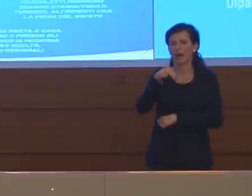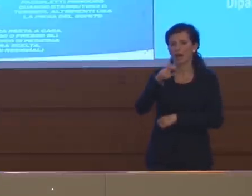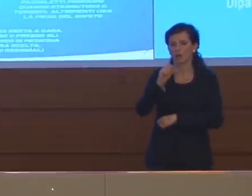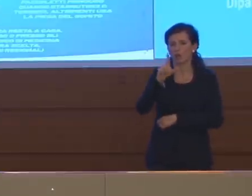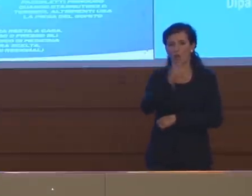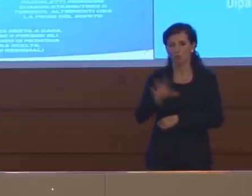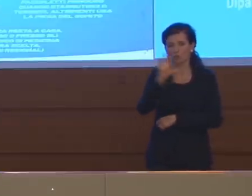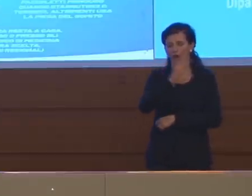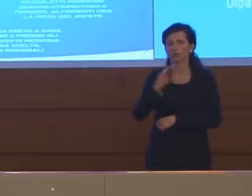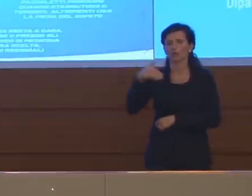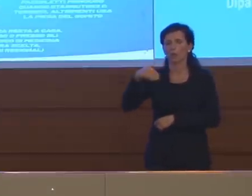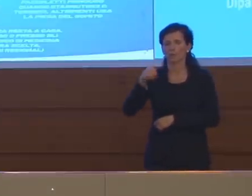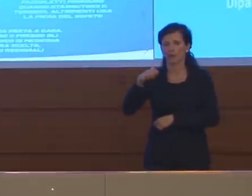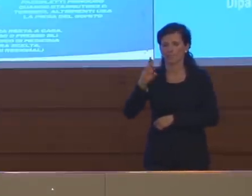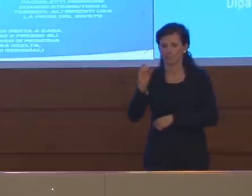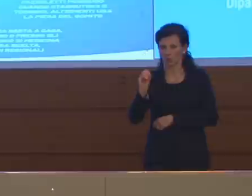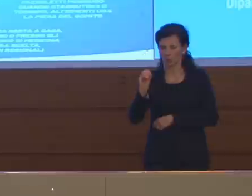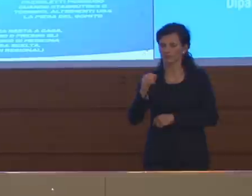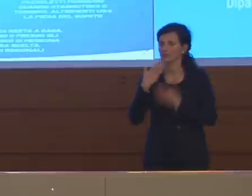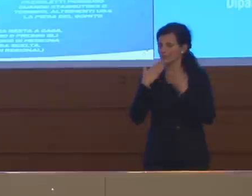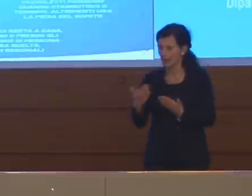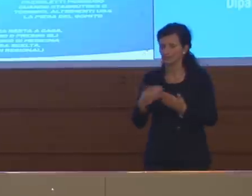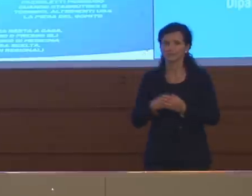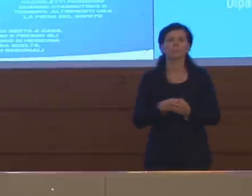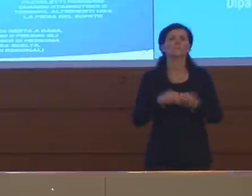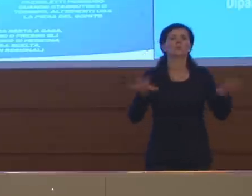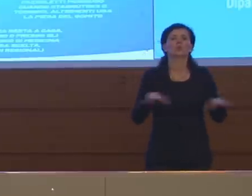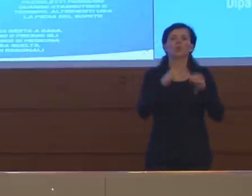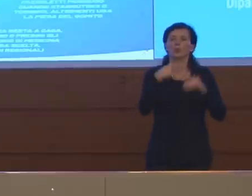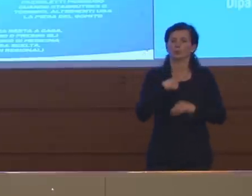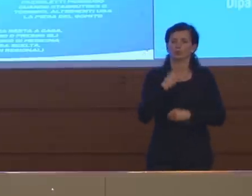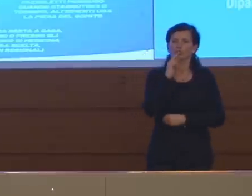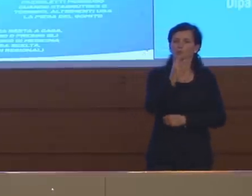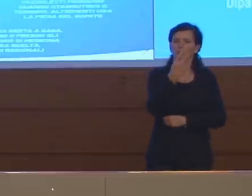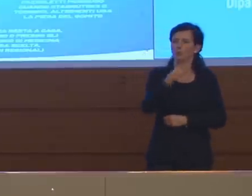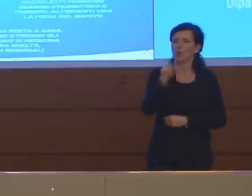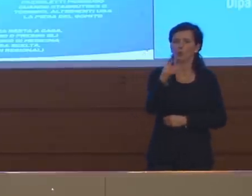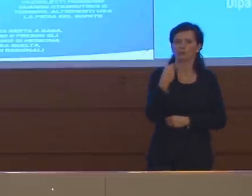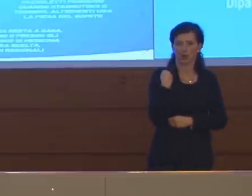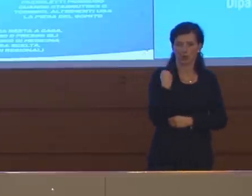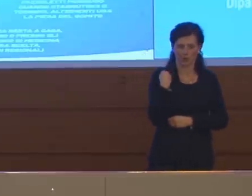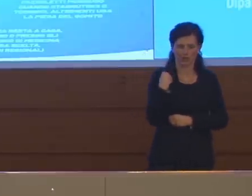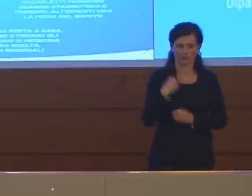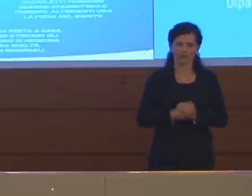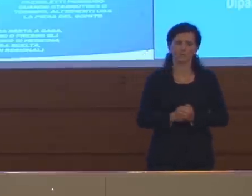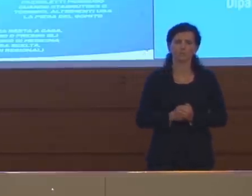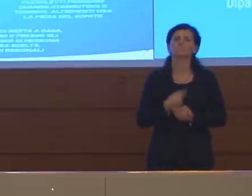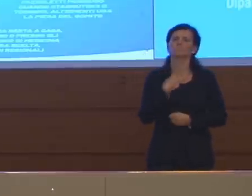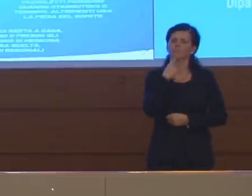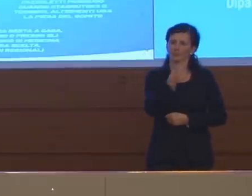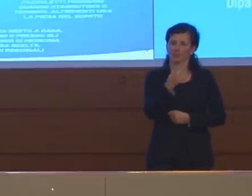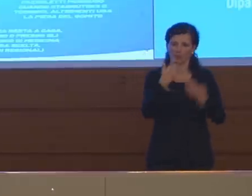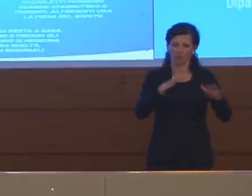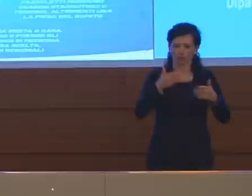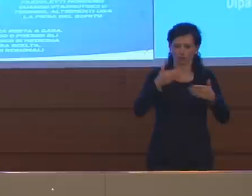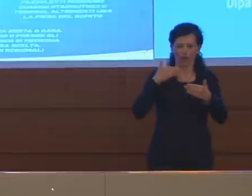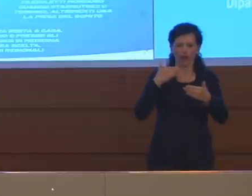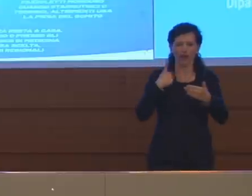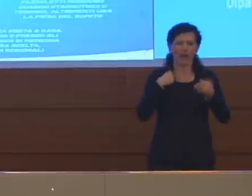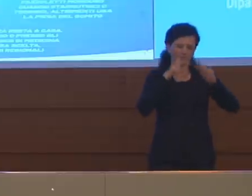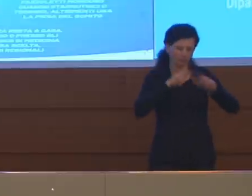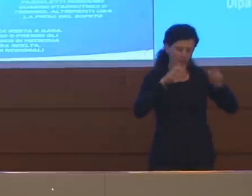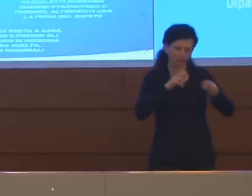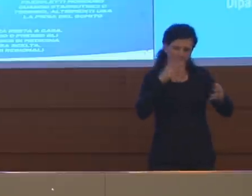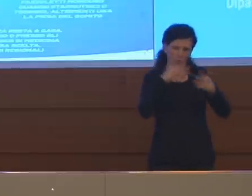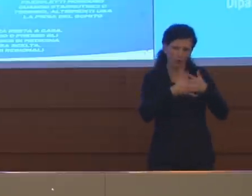Grazie. Parto io dall'ultima domanda. Come le avevo detto stavamo facendo degli approfondimenti giuridici che